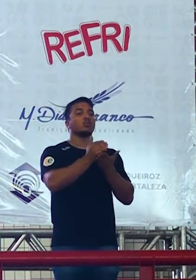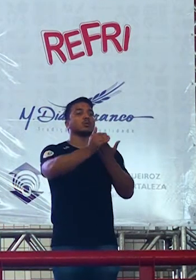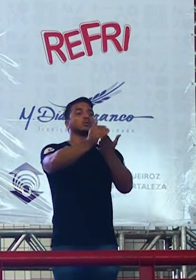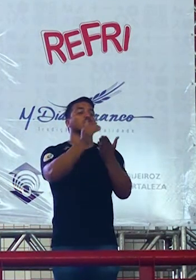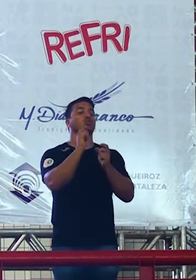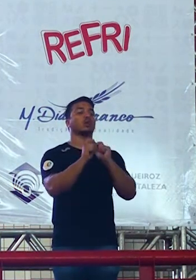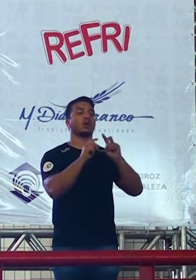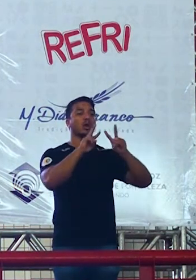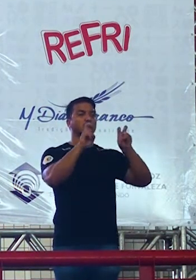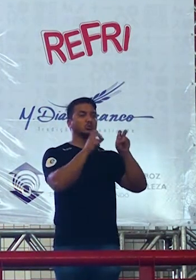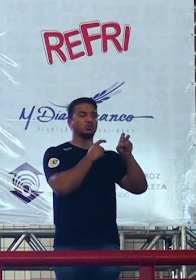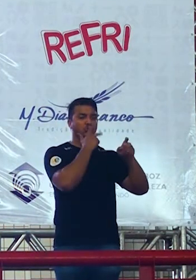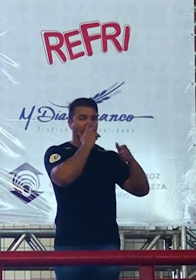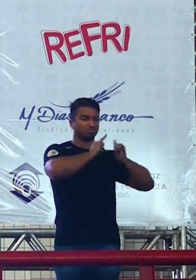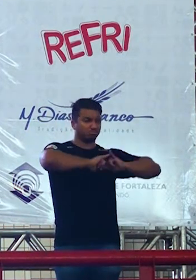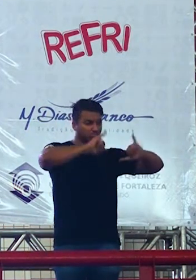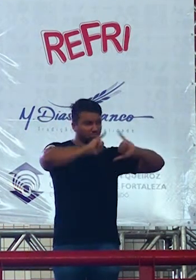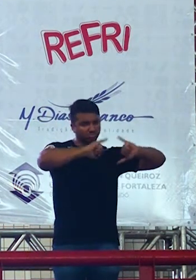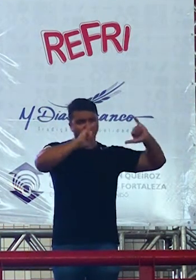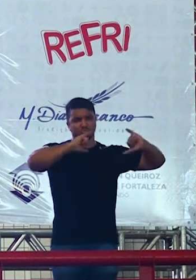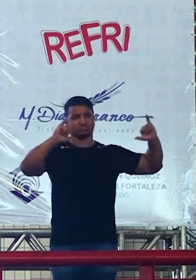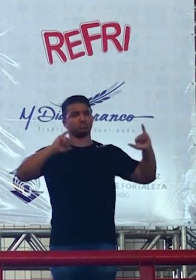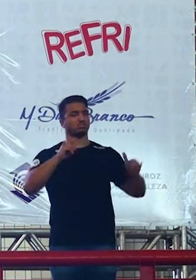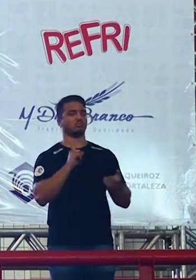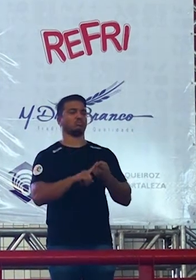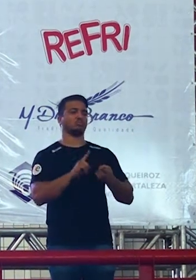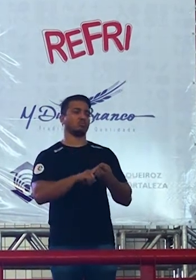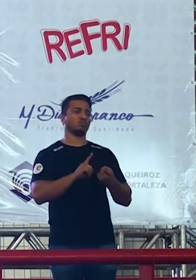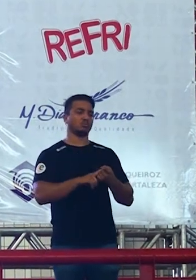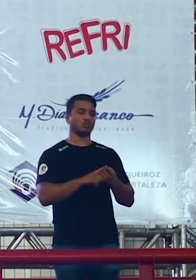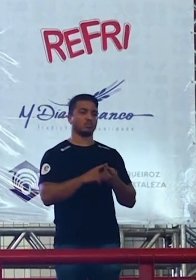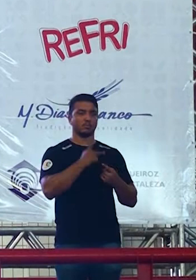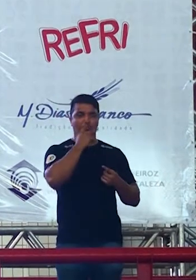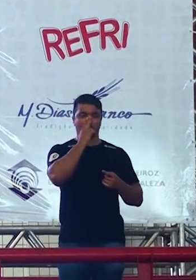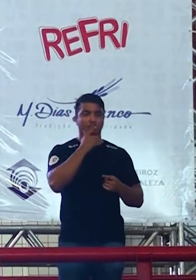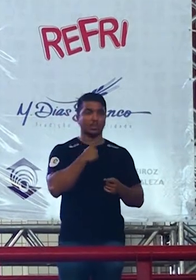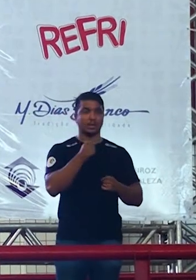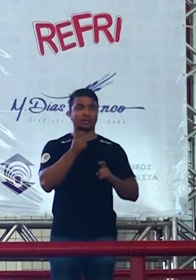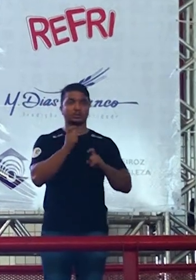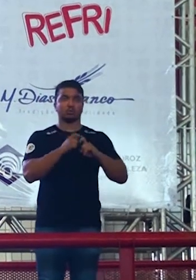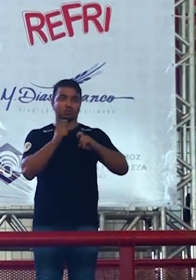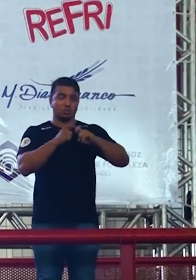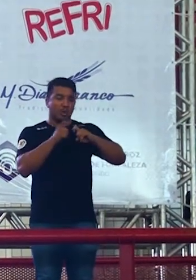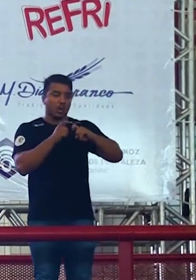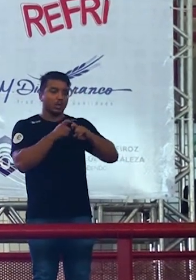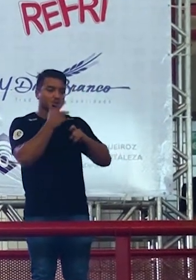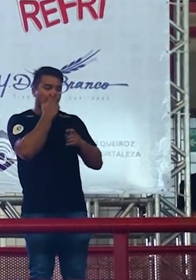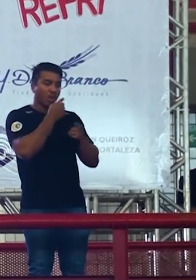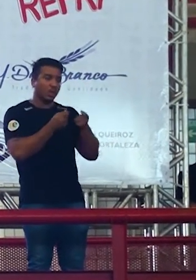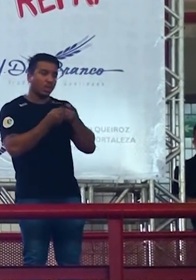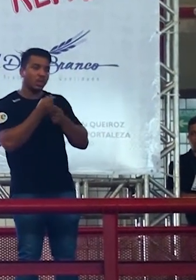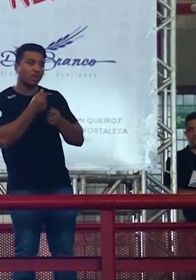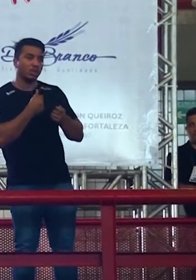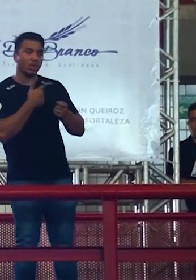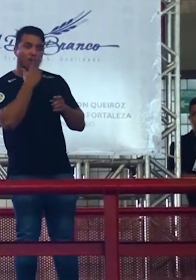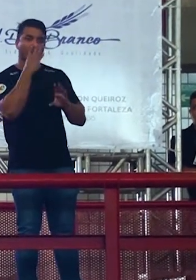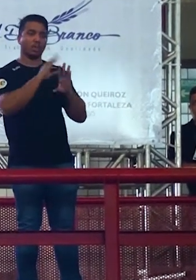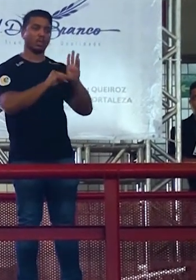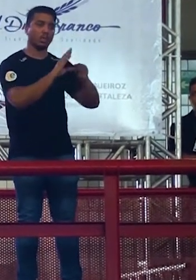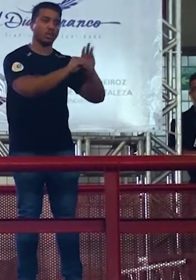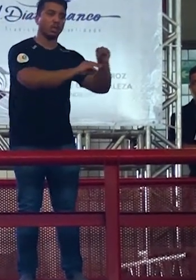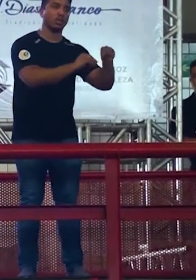falar que a coisa é mais séria do que a gente imagina é o médico que seduz a paciente que assedia